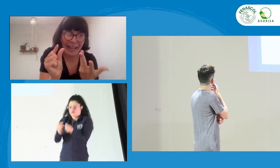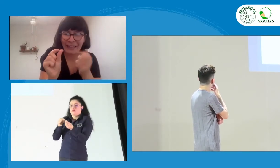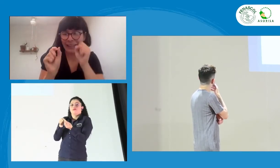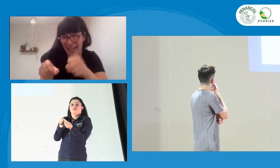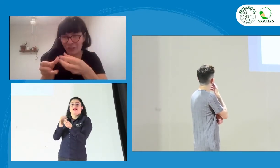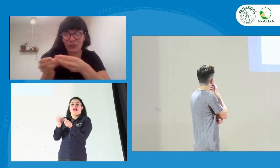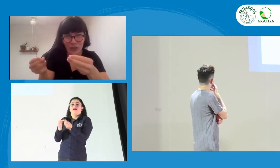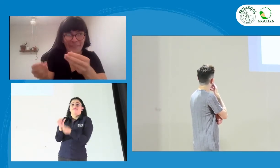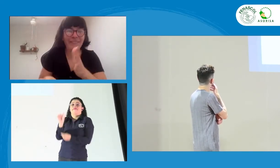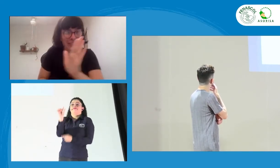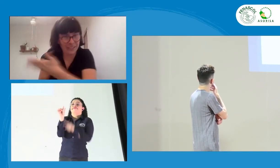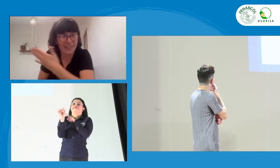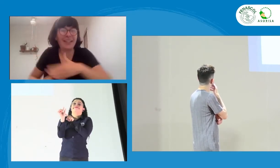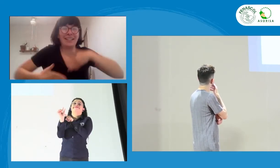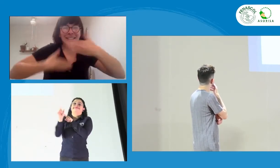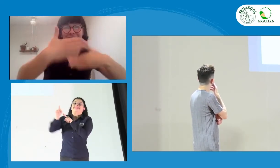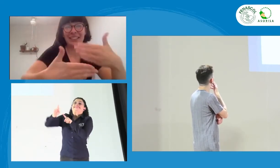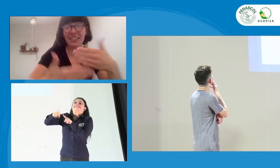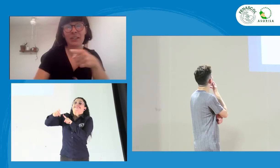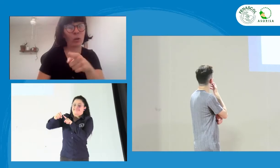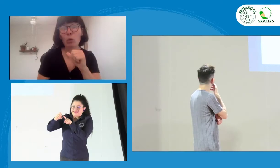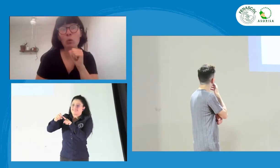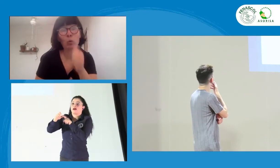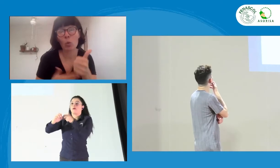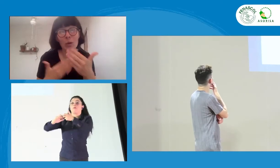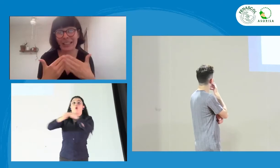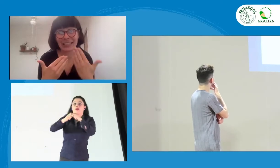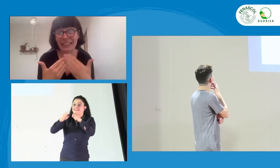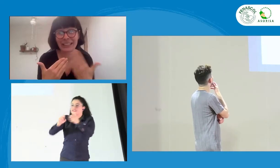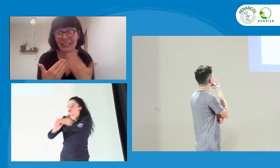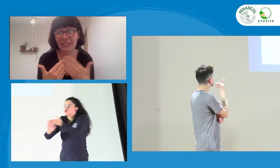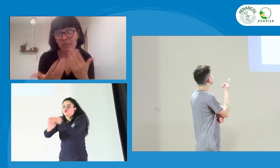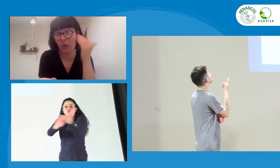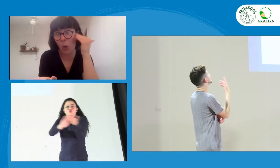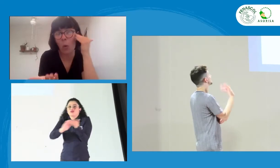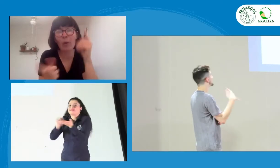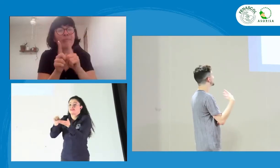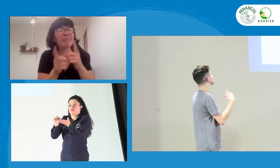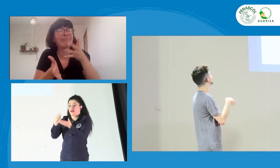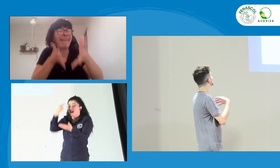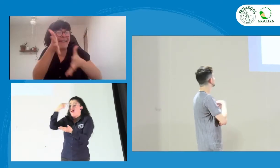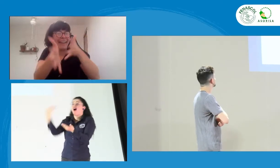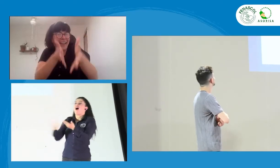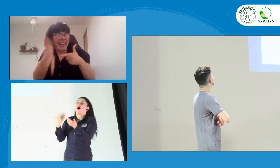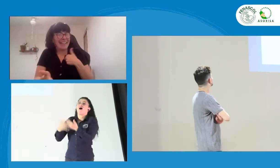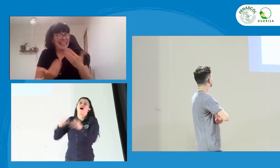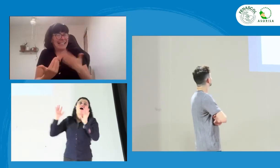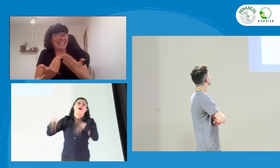de efectivamente decir, este era el problema. Esto era lo que estaba pasando. Tómémoslo y sigamos adelante.